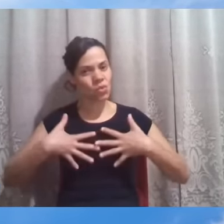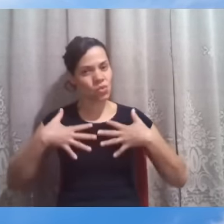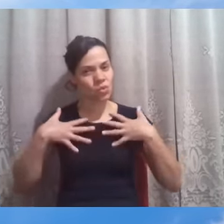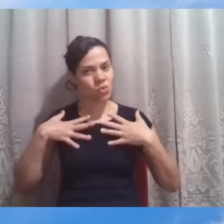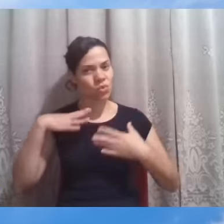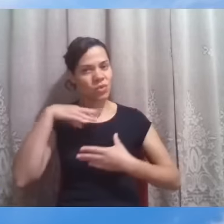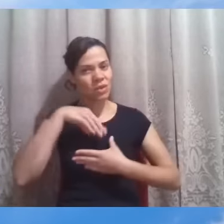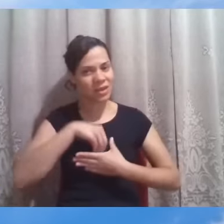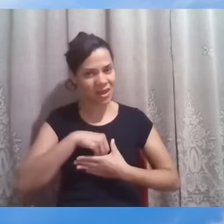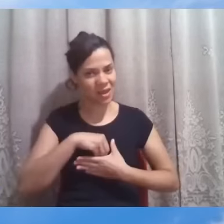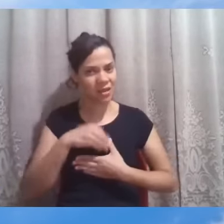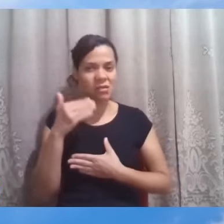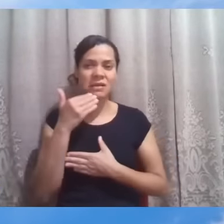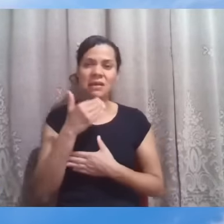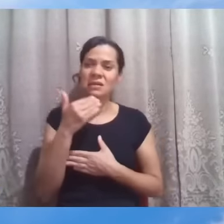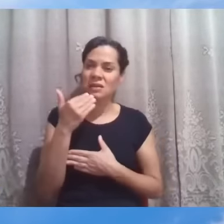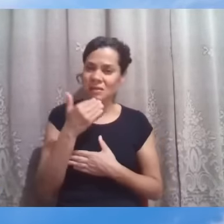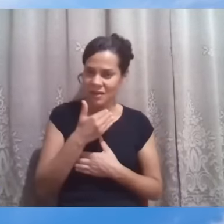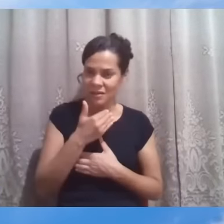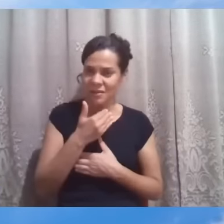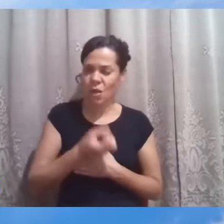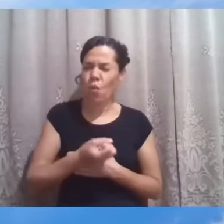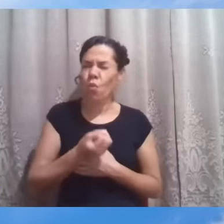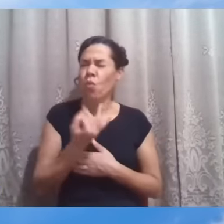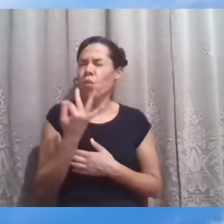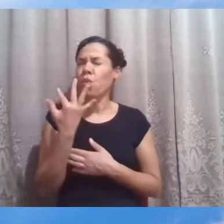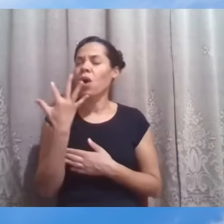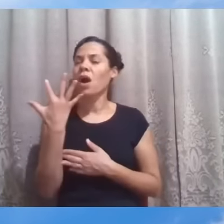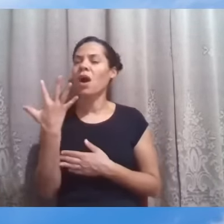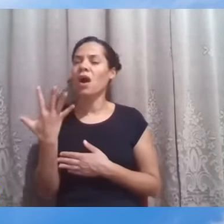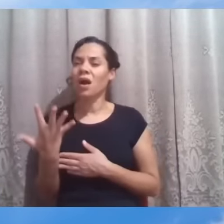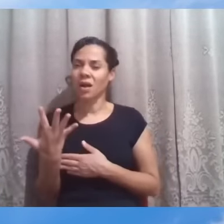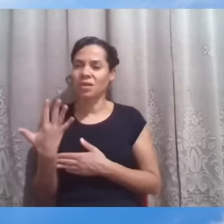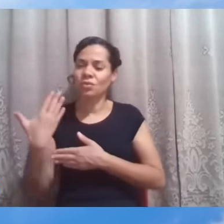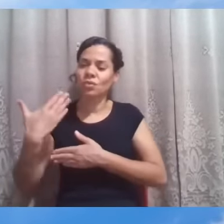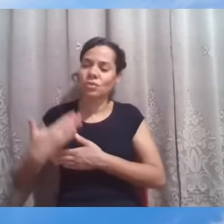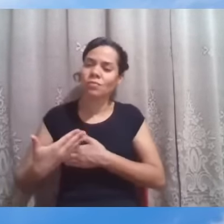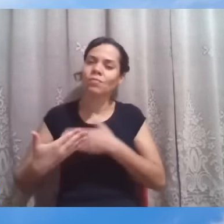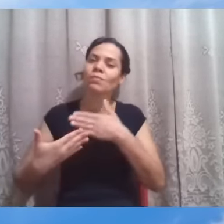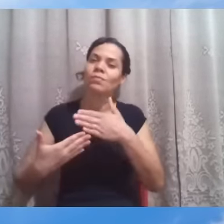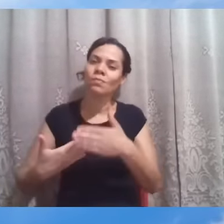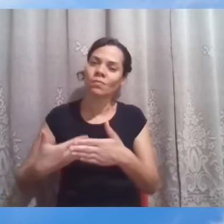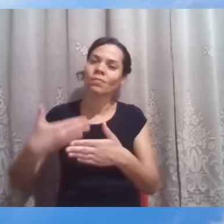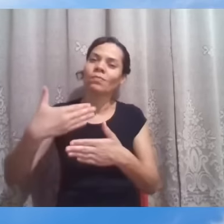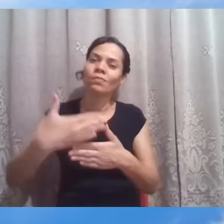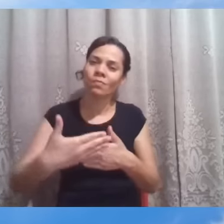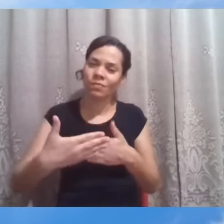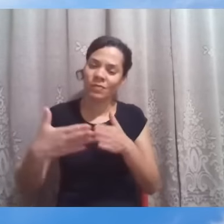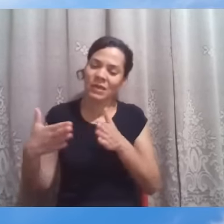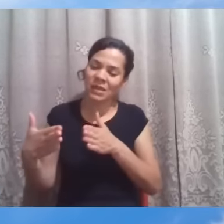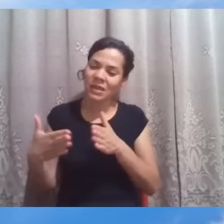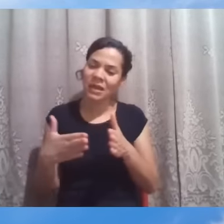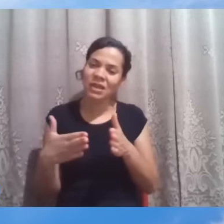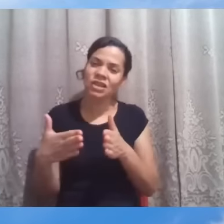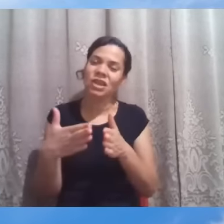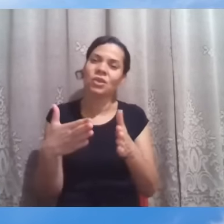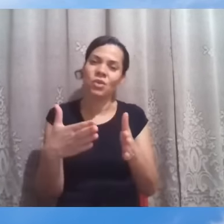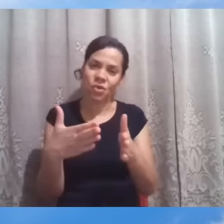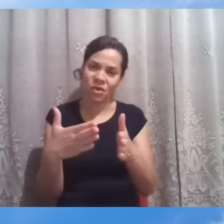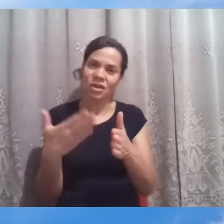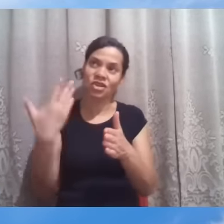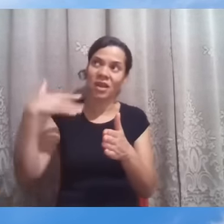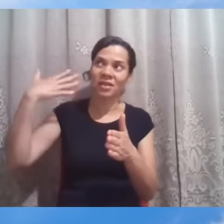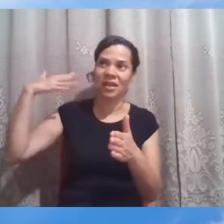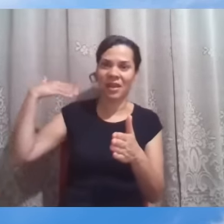melindre, quantas vezes, ao longo da trajetória, da nossa trajetória, desde o advento do